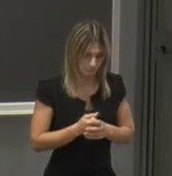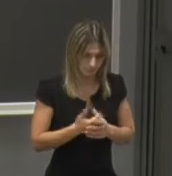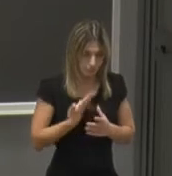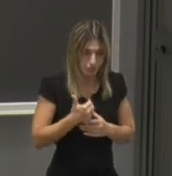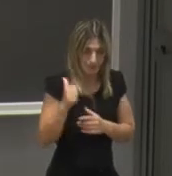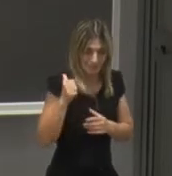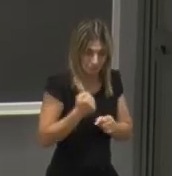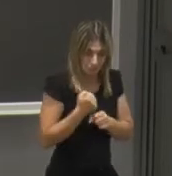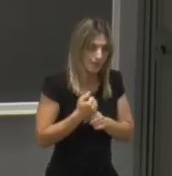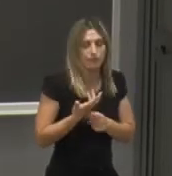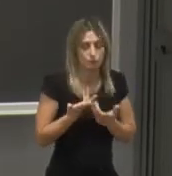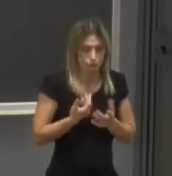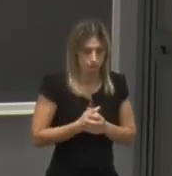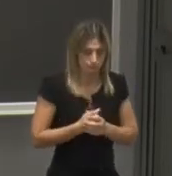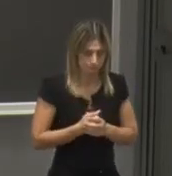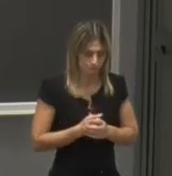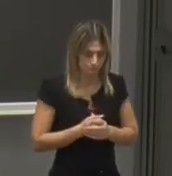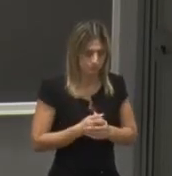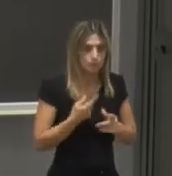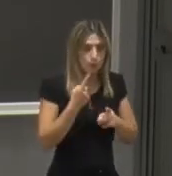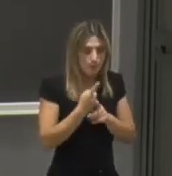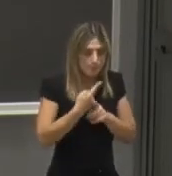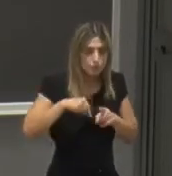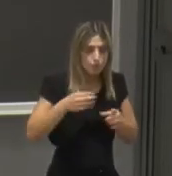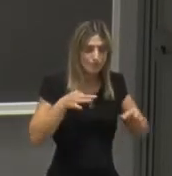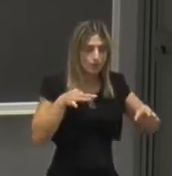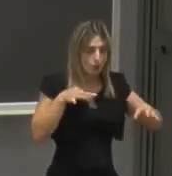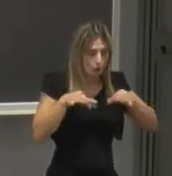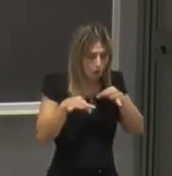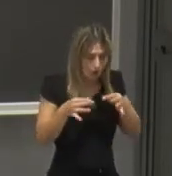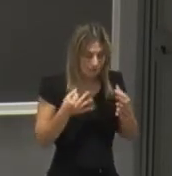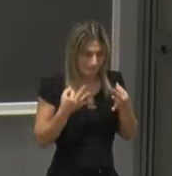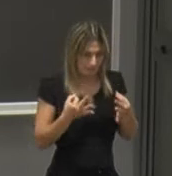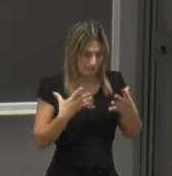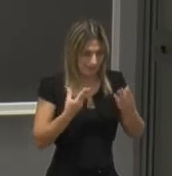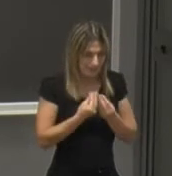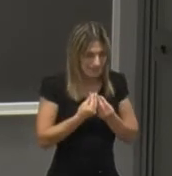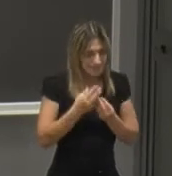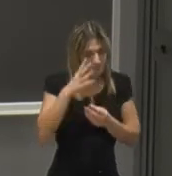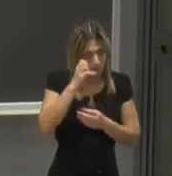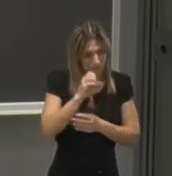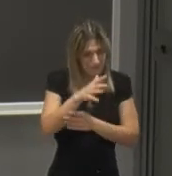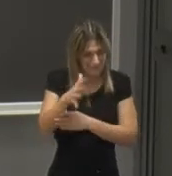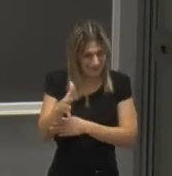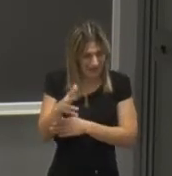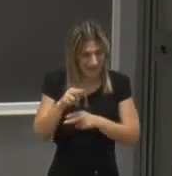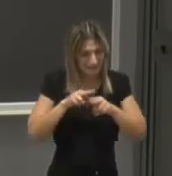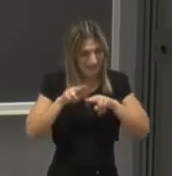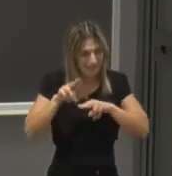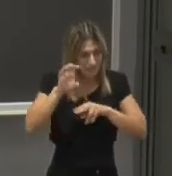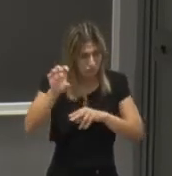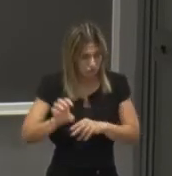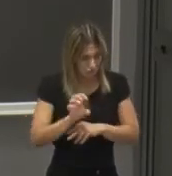diciamo di progettazione dei percorsi di studio perché bisogna coordinarsi ovviamente con Atenei di altre